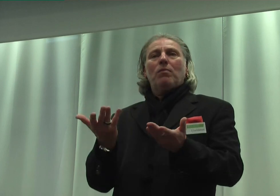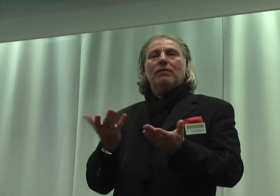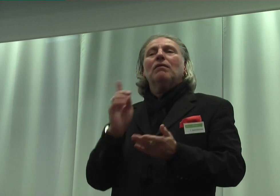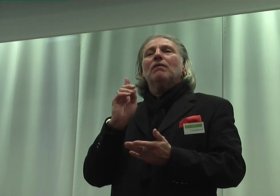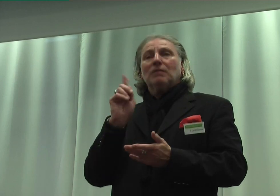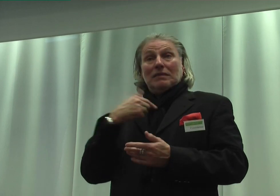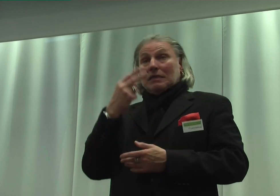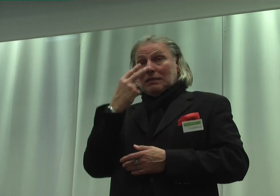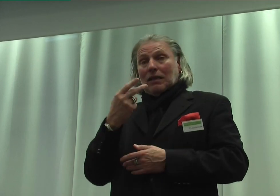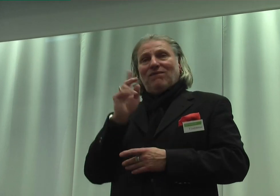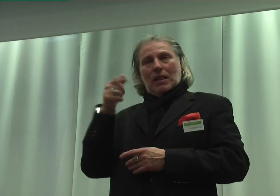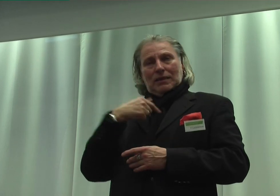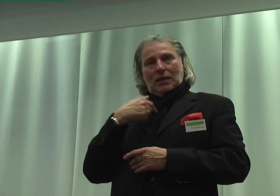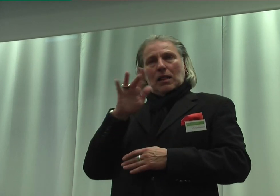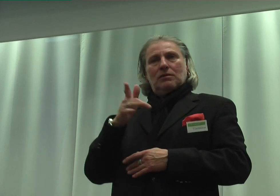sich als Behördenlos anerkannt sind.